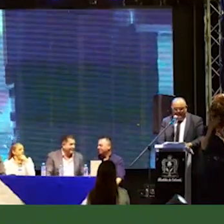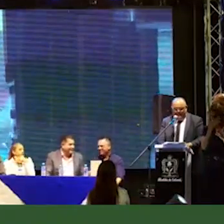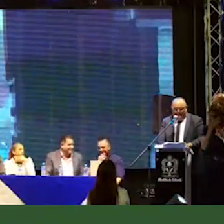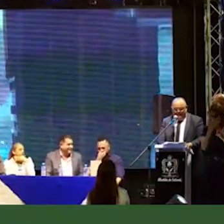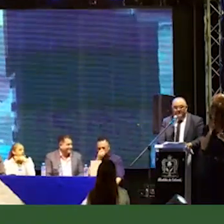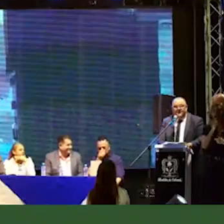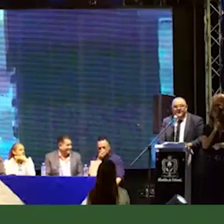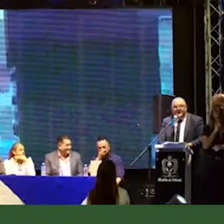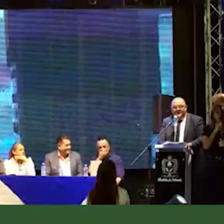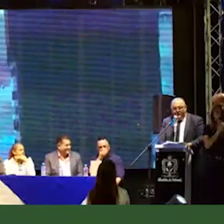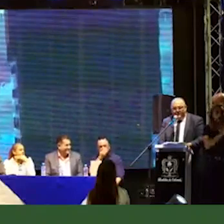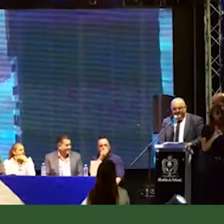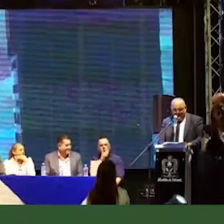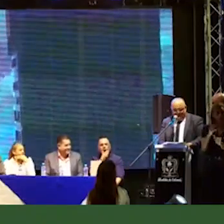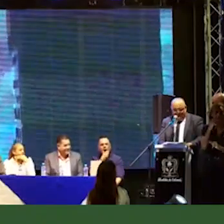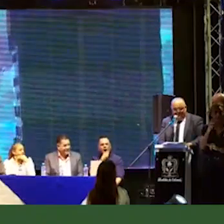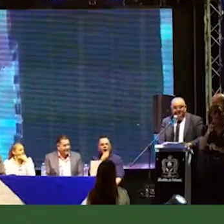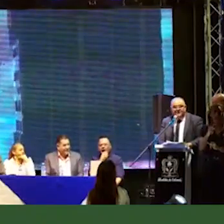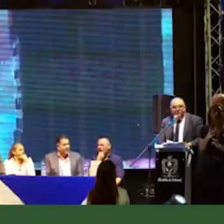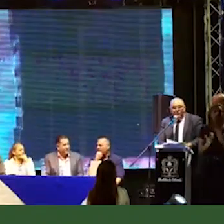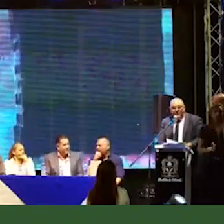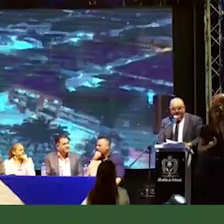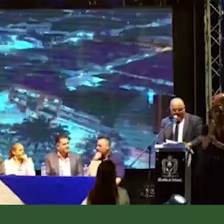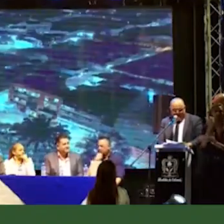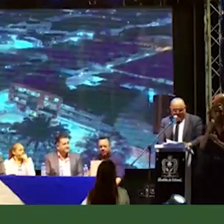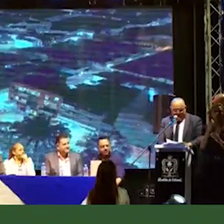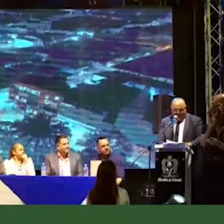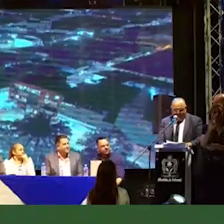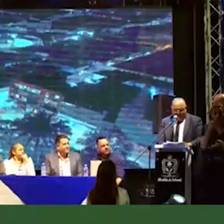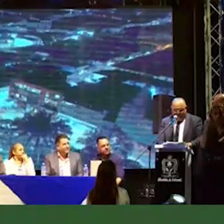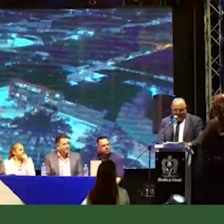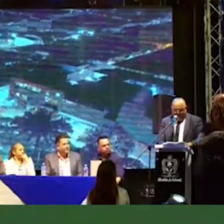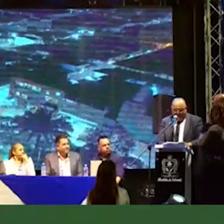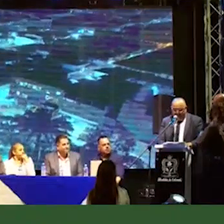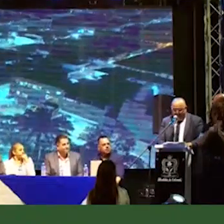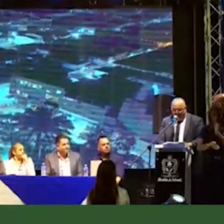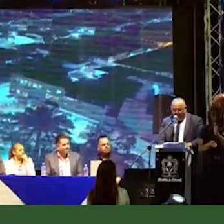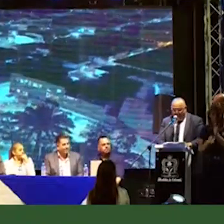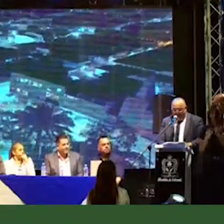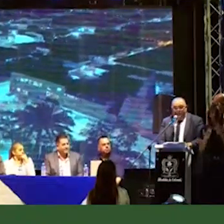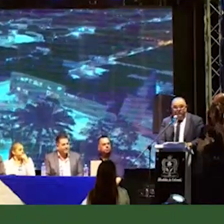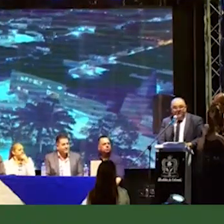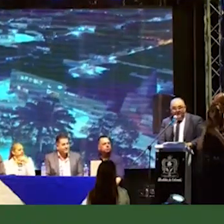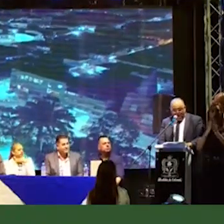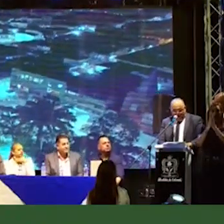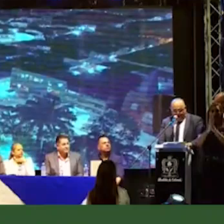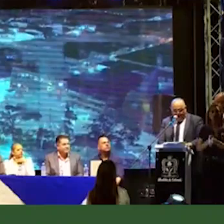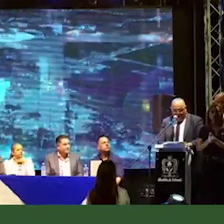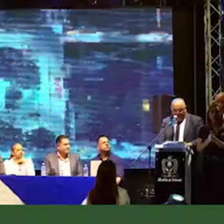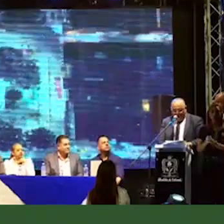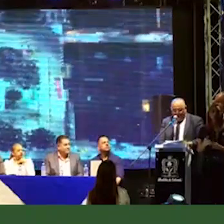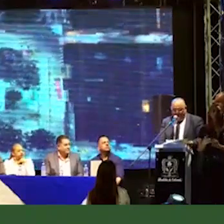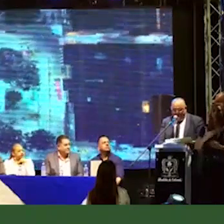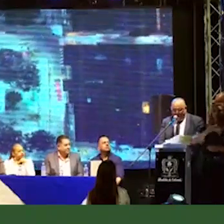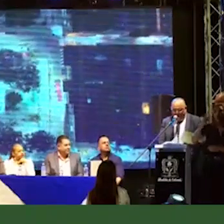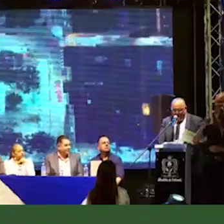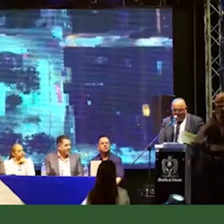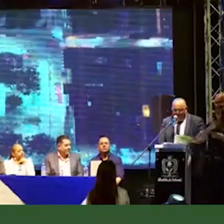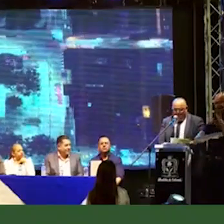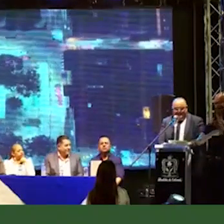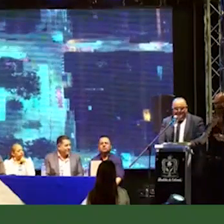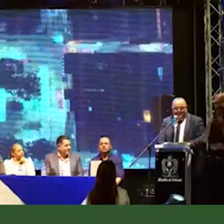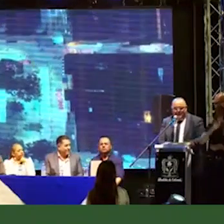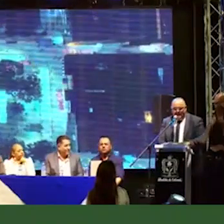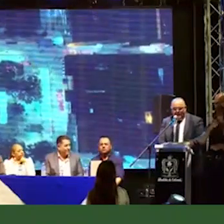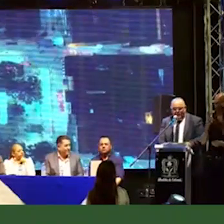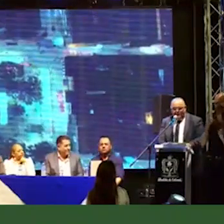alcantarillado a seo, las nuevas tarifas de empresas públicas de Calarcá. En el mes de agosto de 2021 logramos iniciar con paso